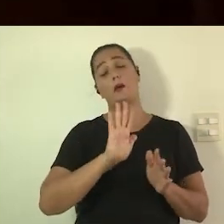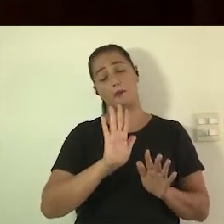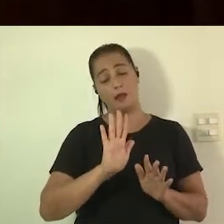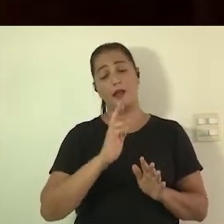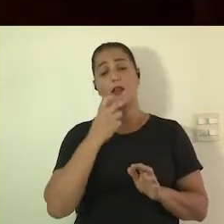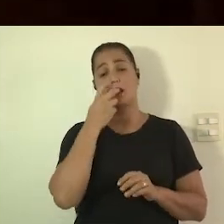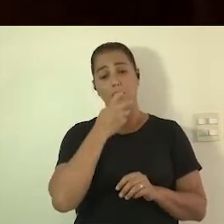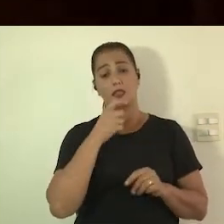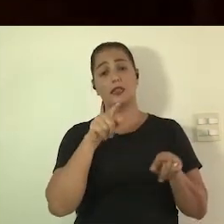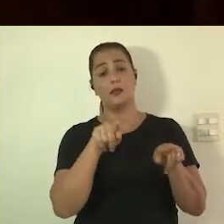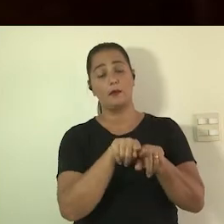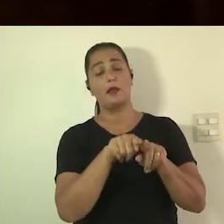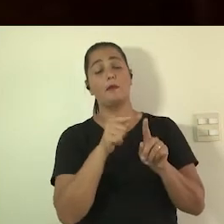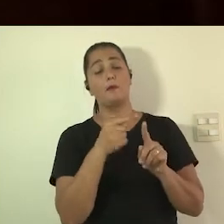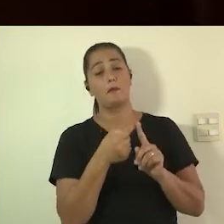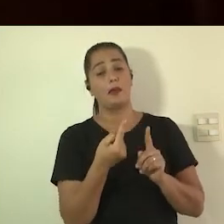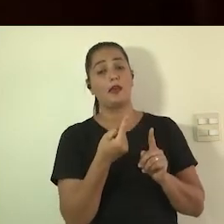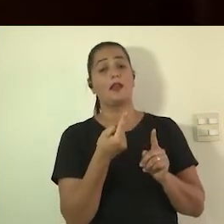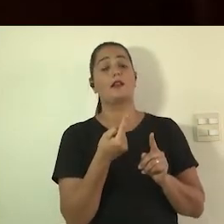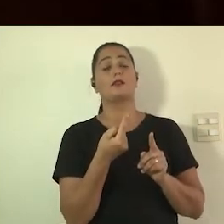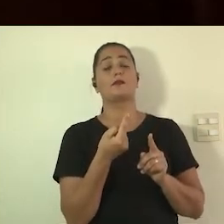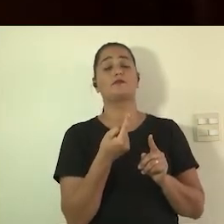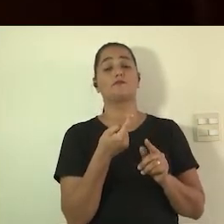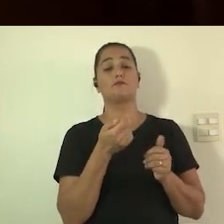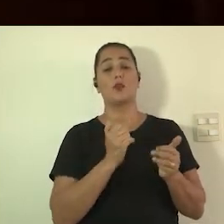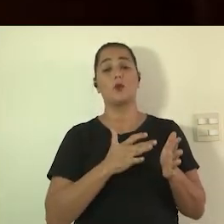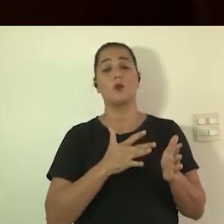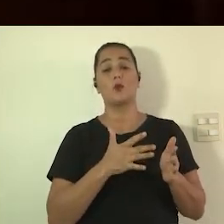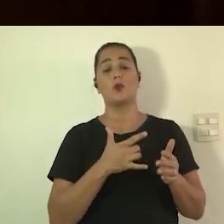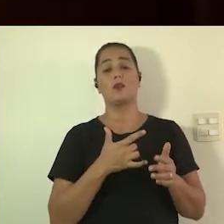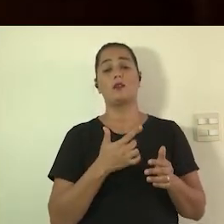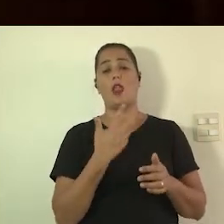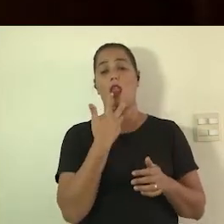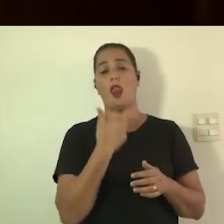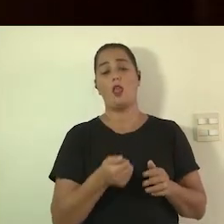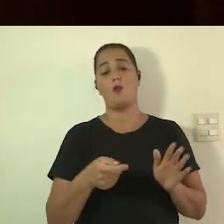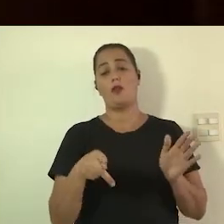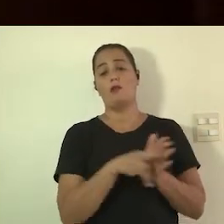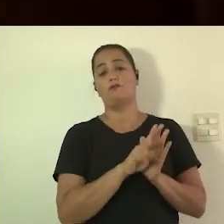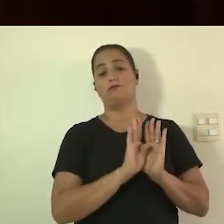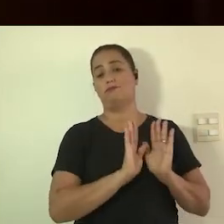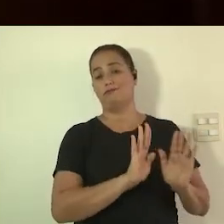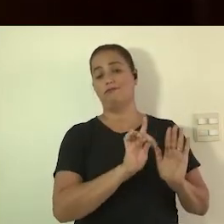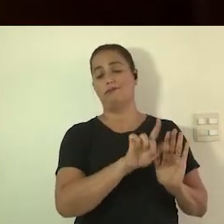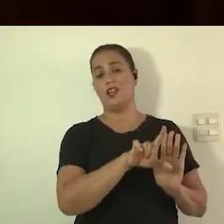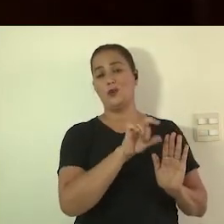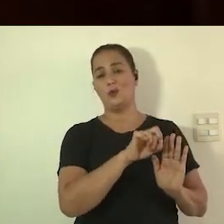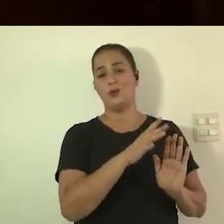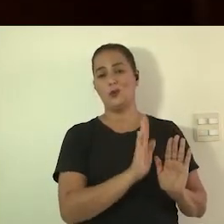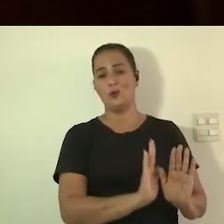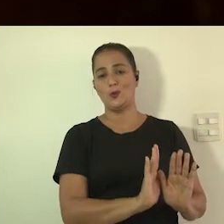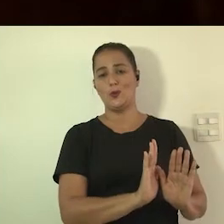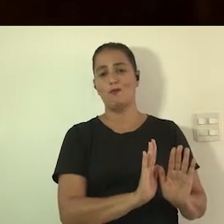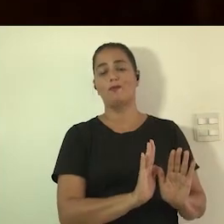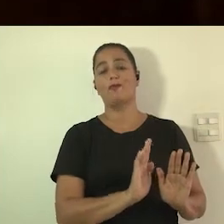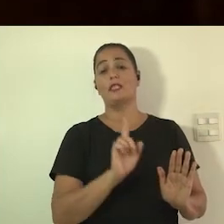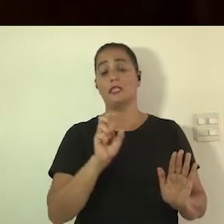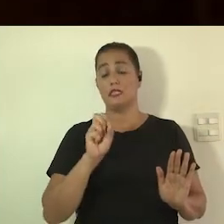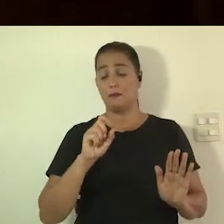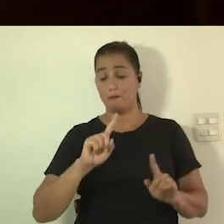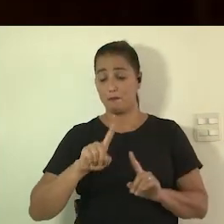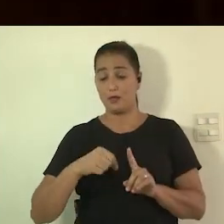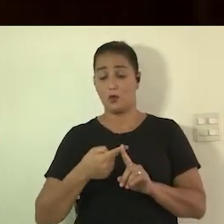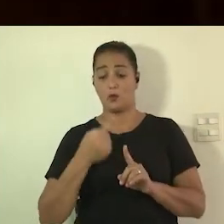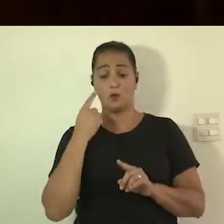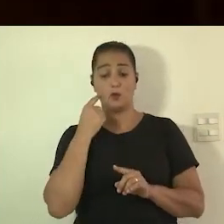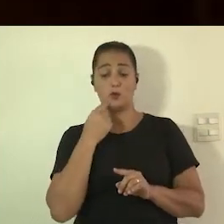ele usa mais a Libras como língua né pra se comunicar então eu acho Mariama que quanto mais os